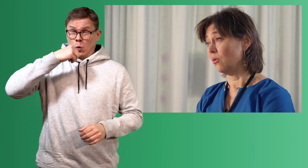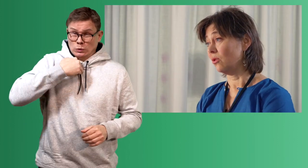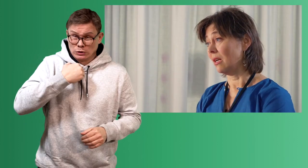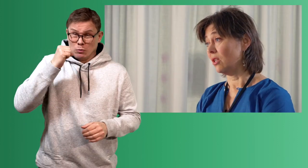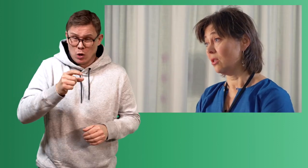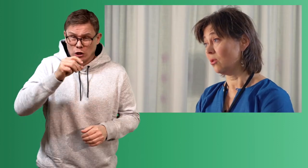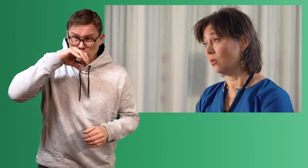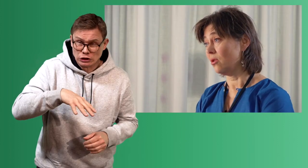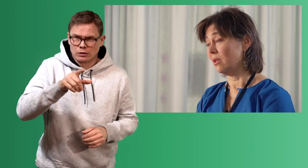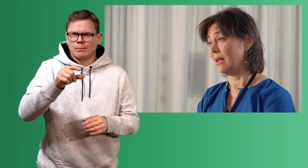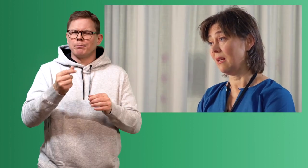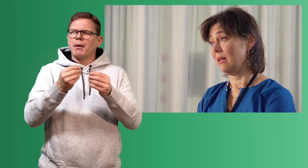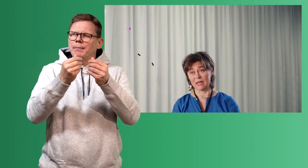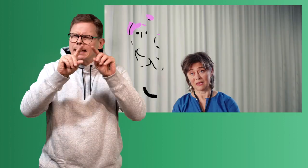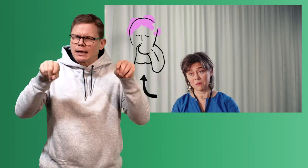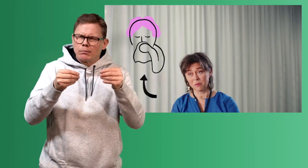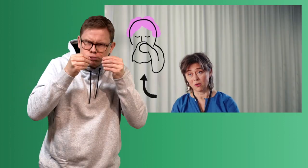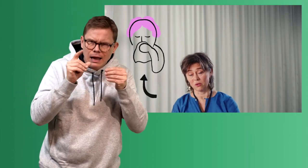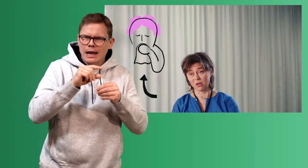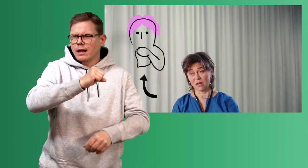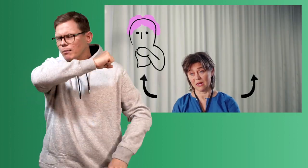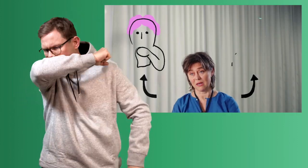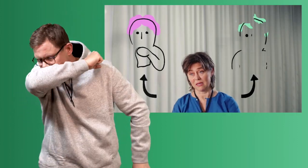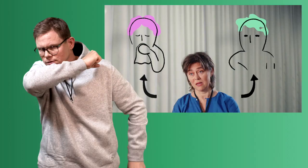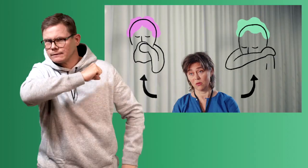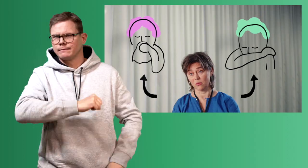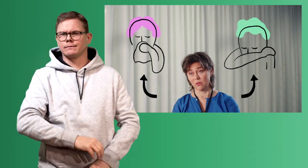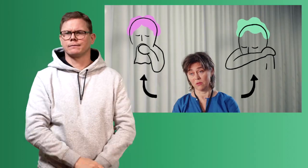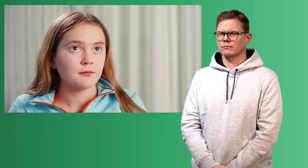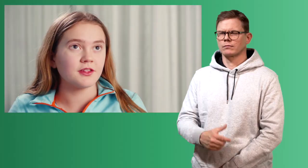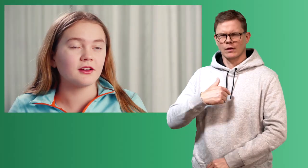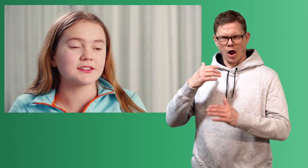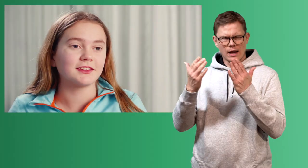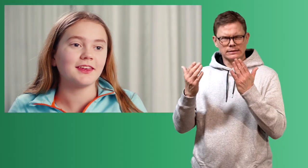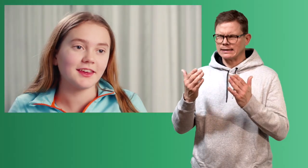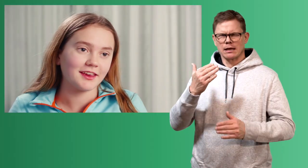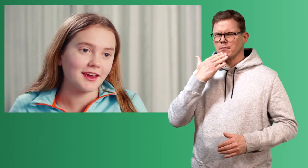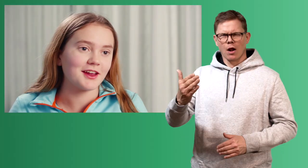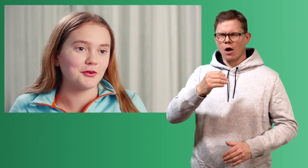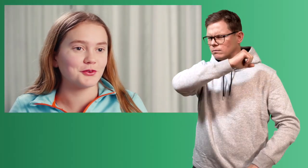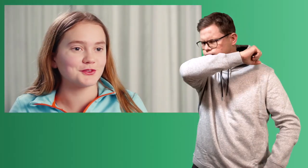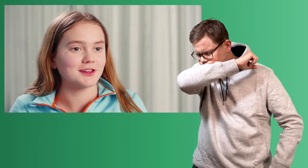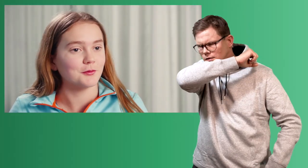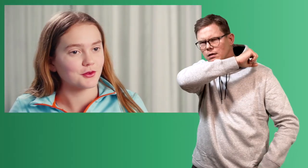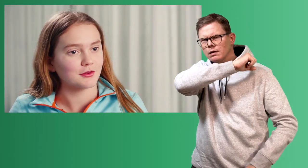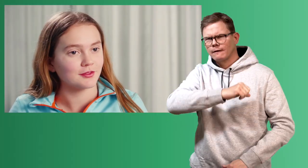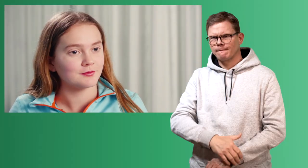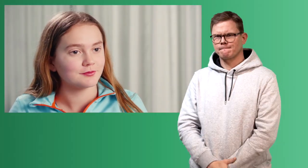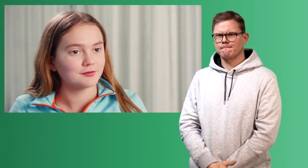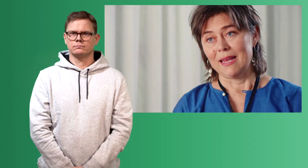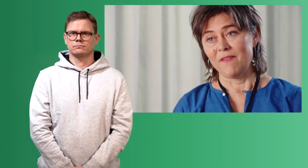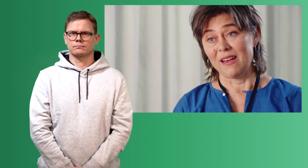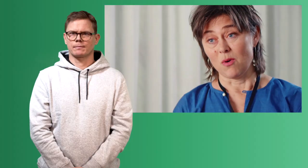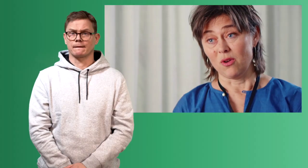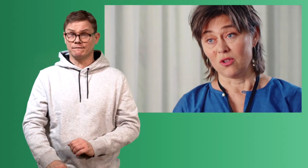selv hoster eller nyser, så må du gjøre det helst i et papirlommetrøklet eller i albuen. Men jeg har lest at det ikke er lurt å hoste i albuen-trukken.